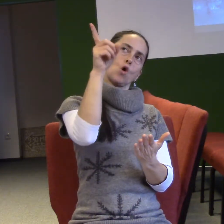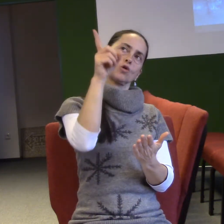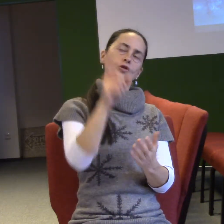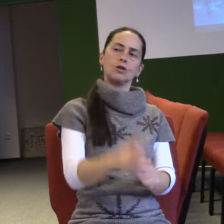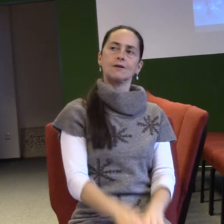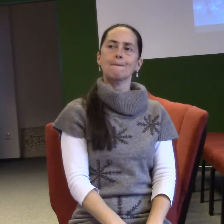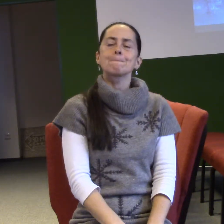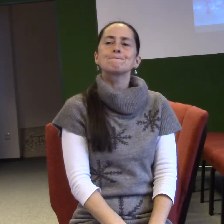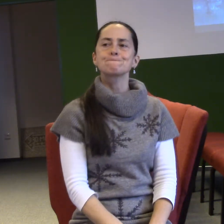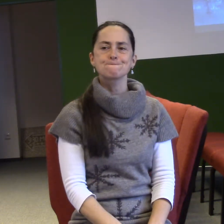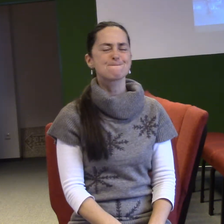Zkus mi říct celou větou, jsi.